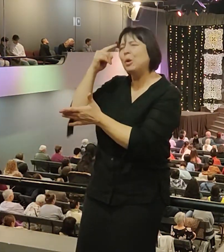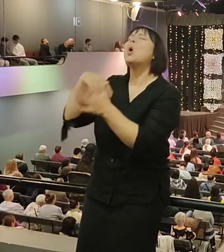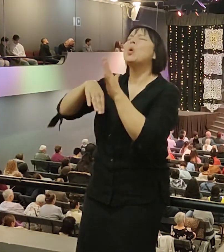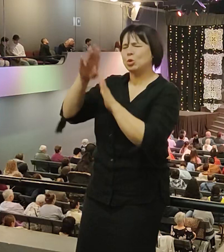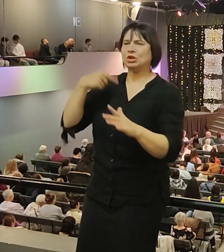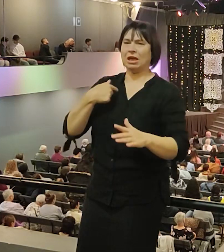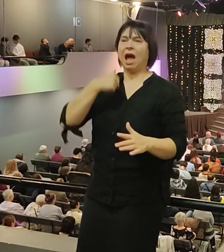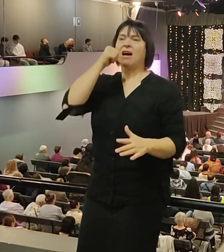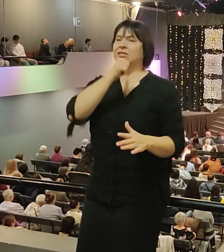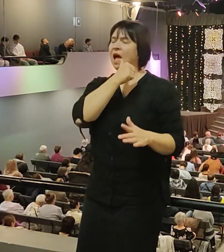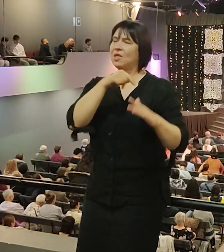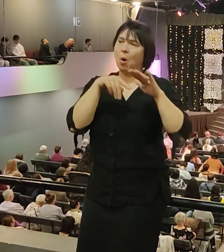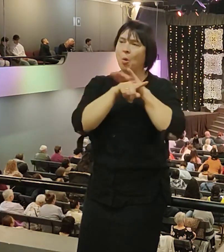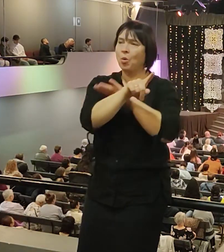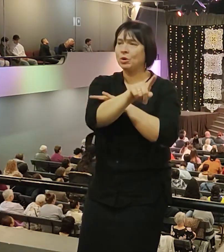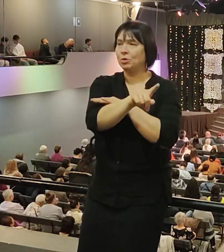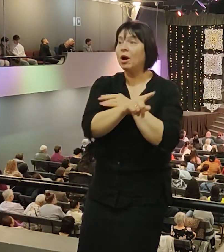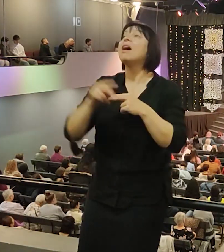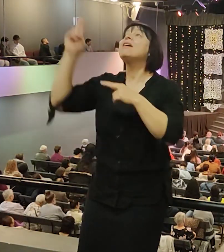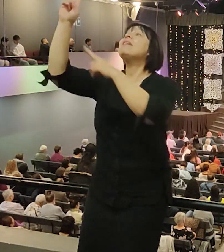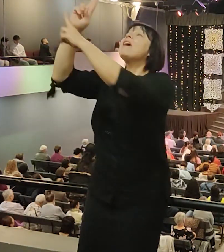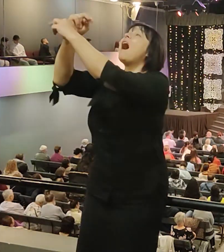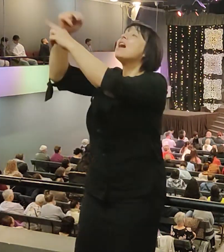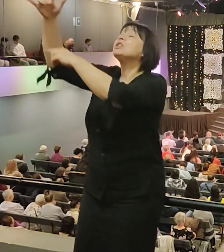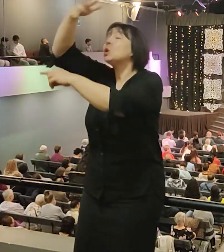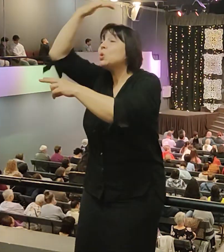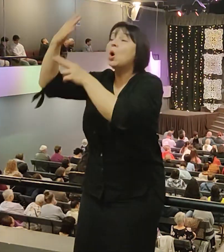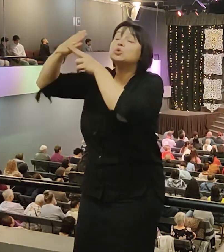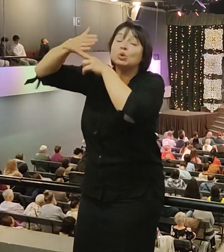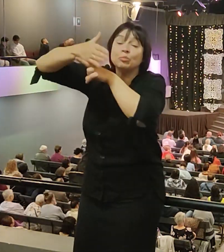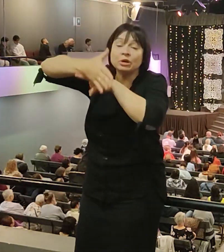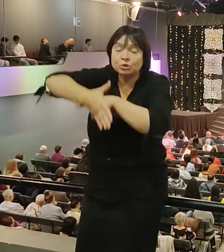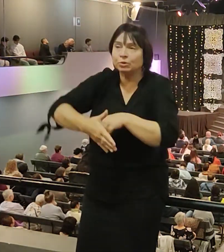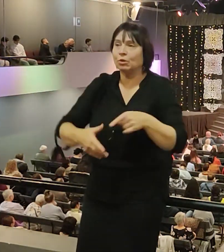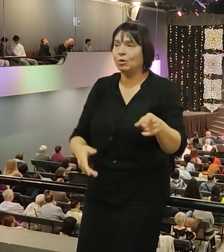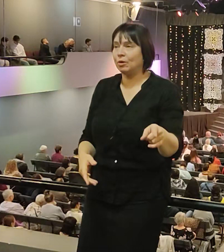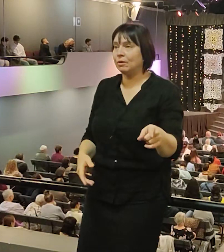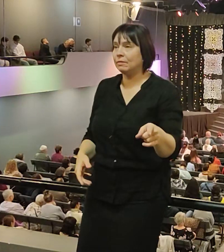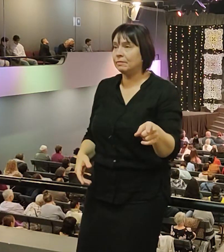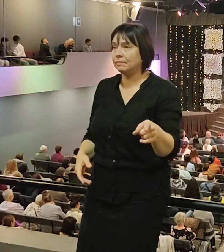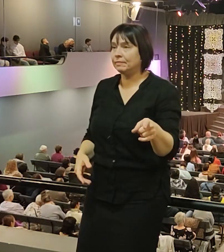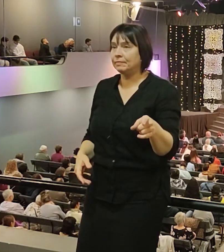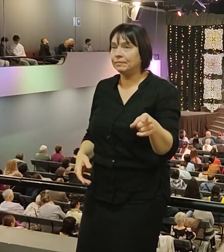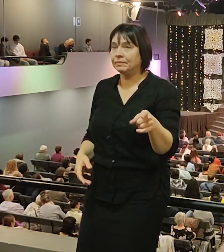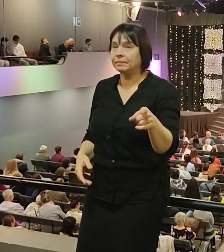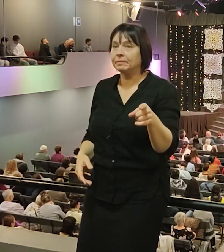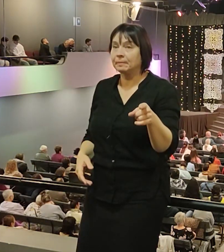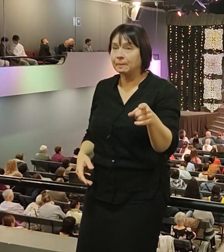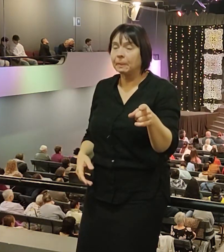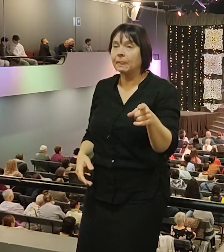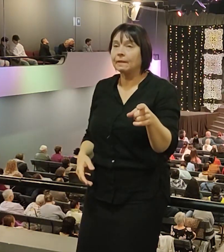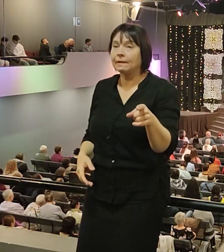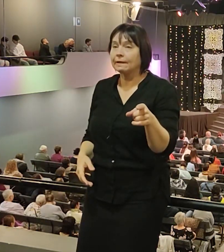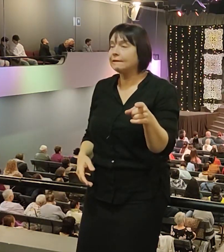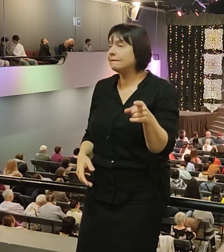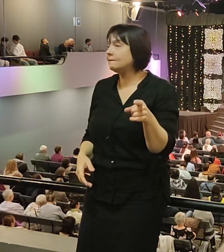опозорить. Ангел Господень пришел ночью к нее. И когда он узнал, что она беременна, не знаю, она была у Елизаветы еще, три месяца